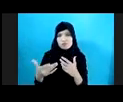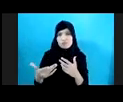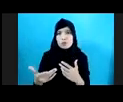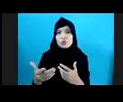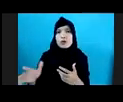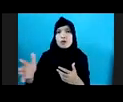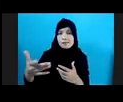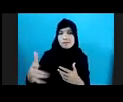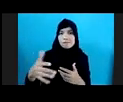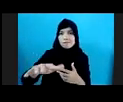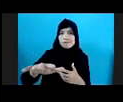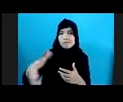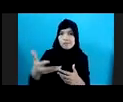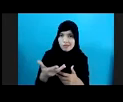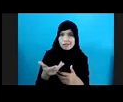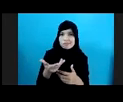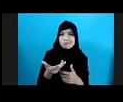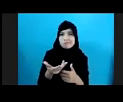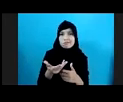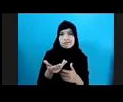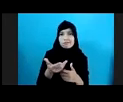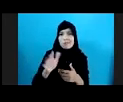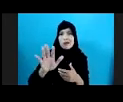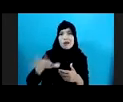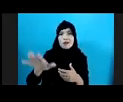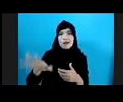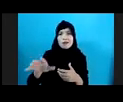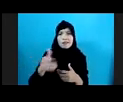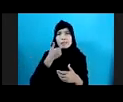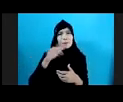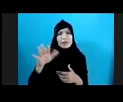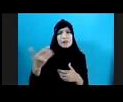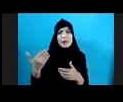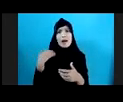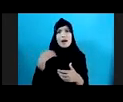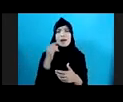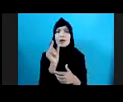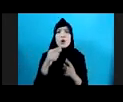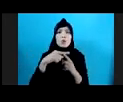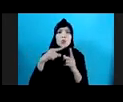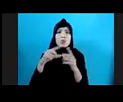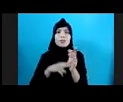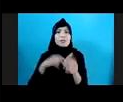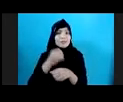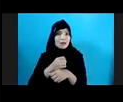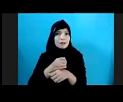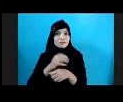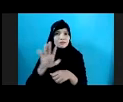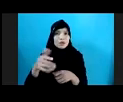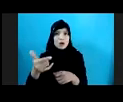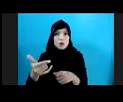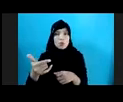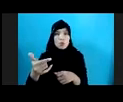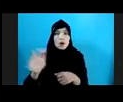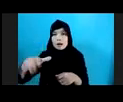Ditawarkan Dan Membuat Anak-anak Berhutang Kepada Mereka Menyebutnya Bos Bapak